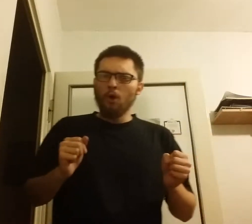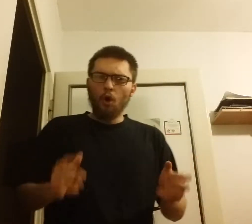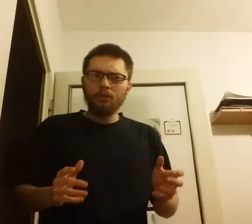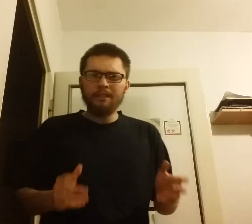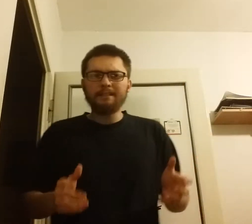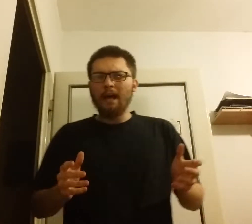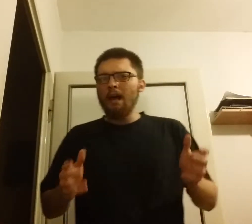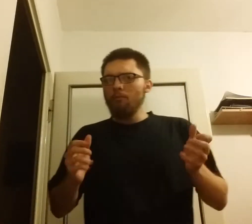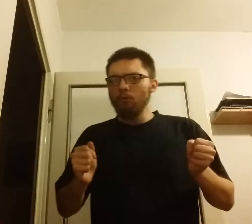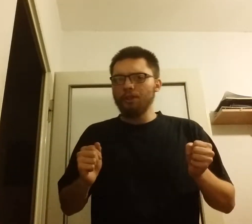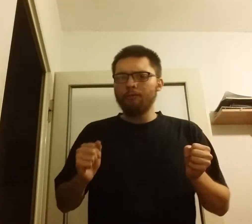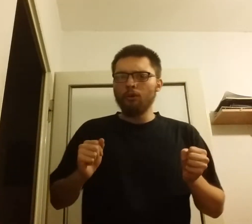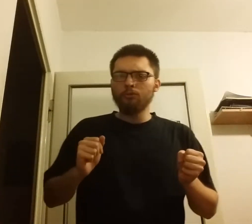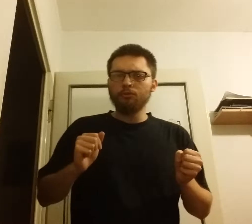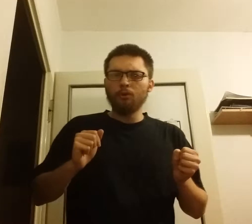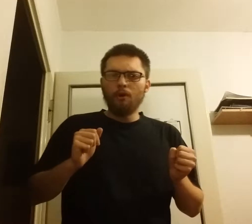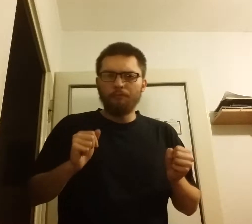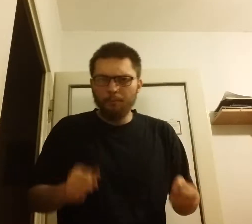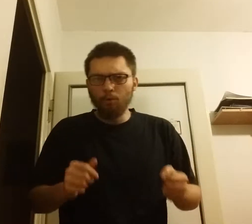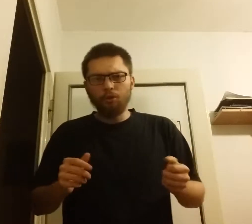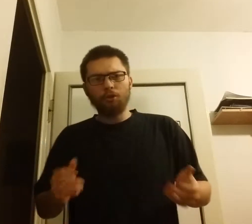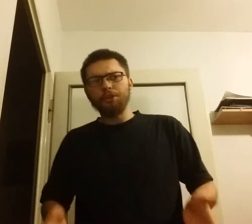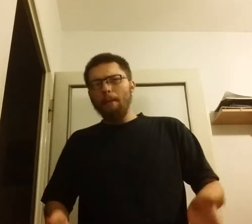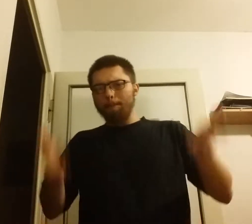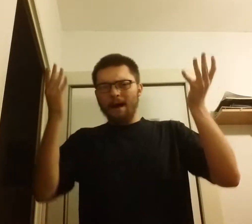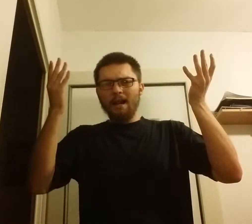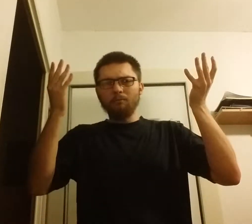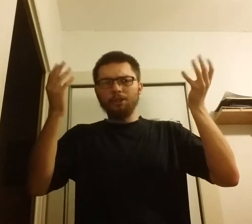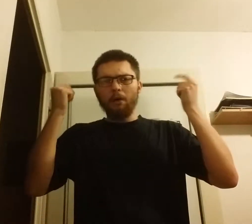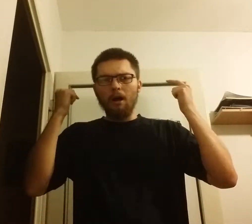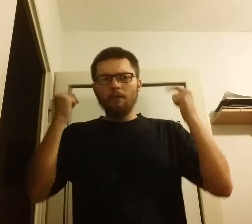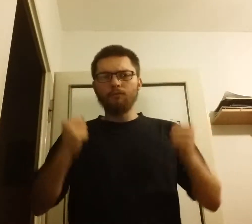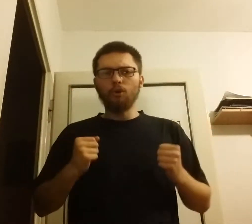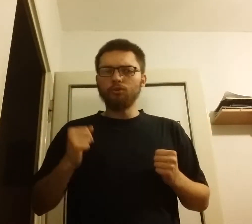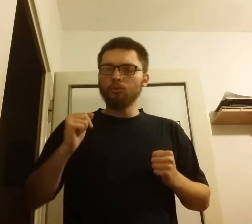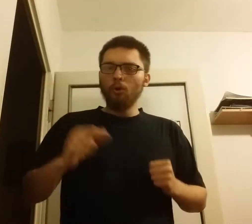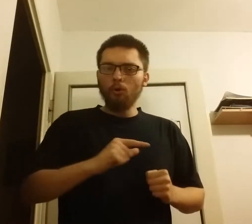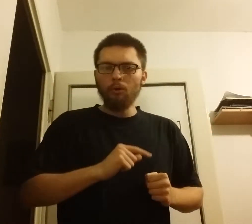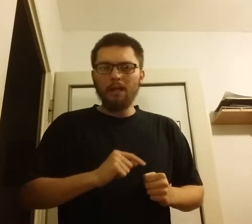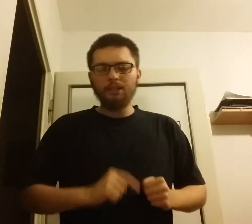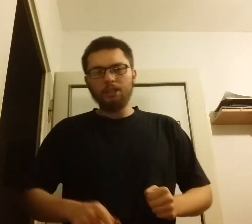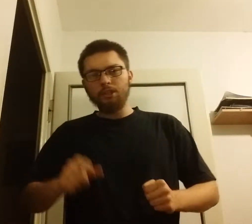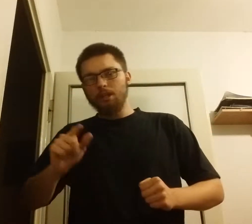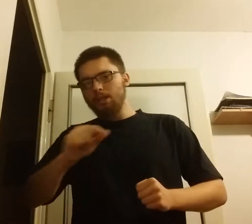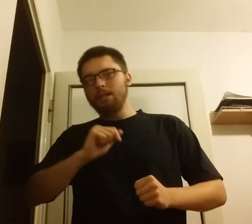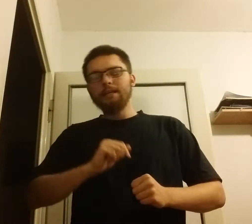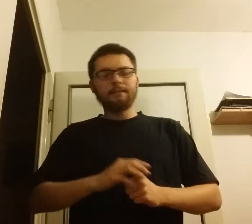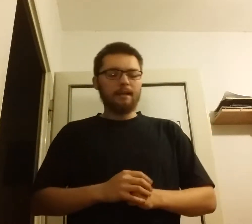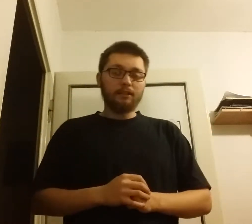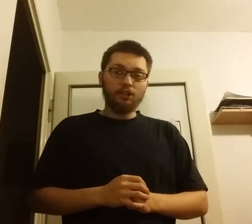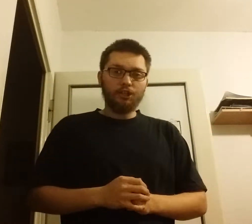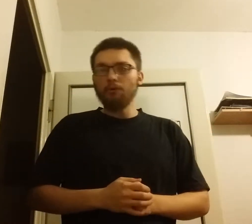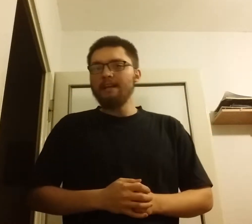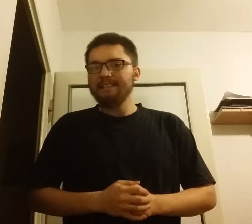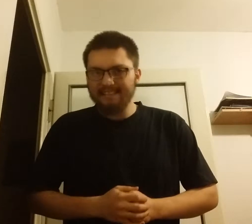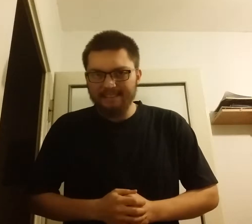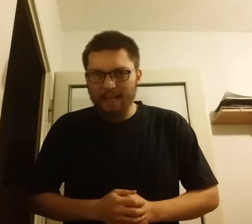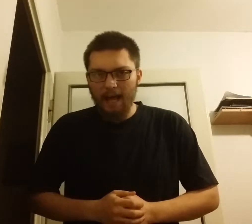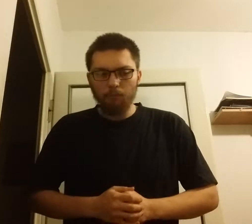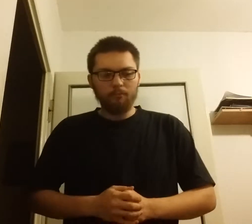ogniska, musiał w końcu wybuchnąć. Para musiała w końcu ulecieć i tak też się stało.